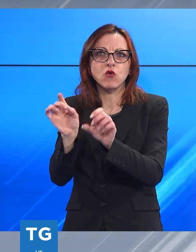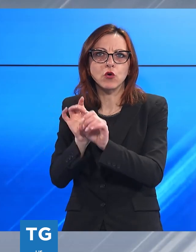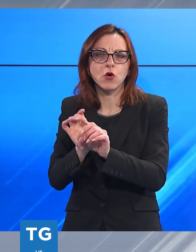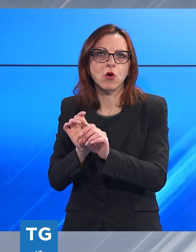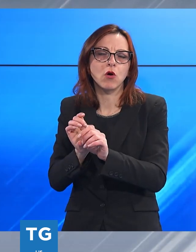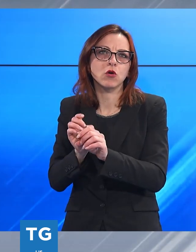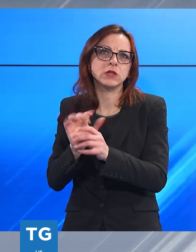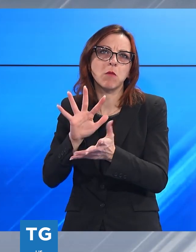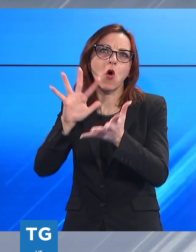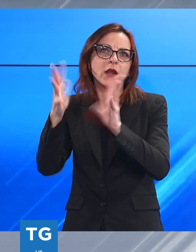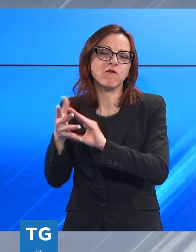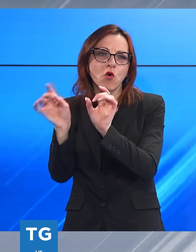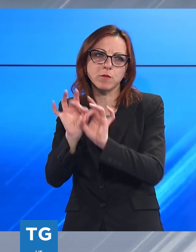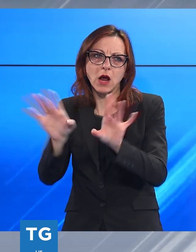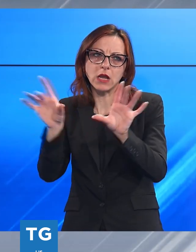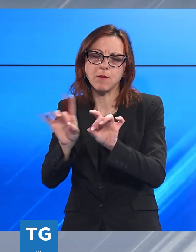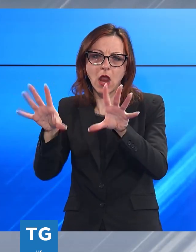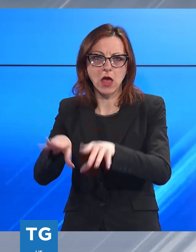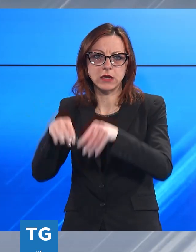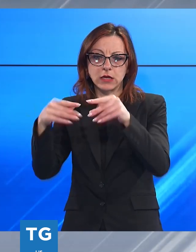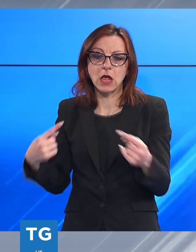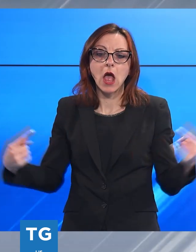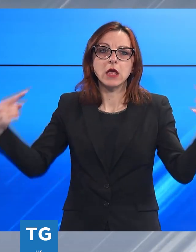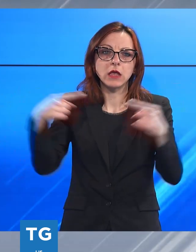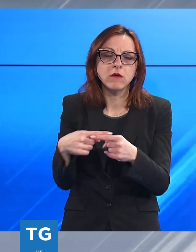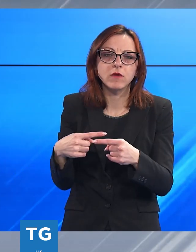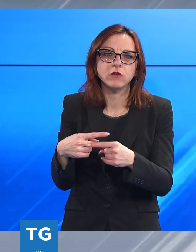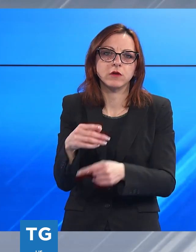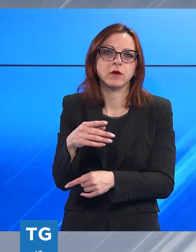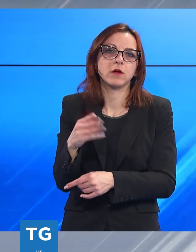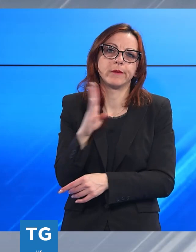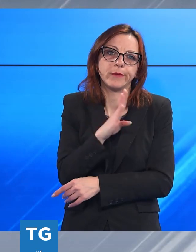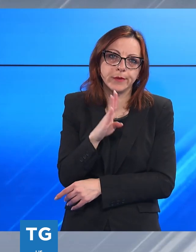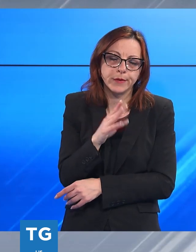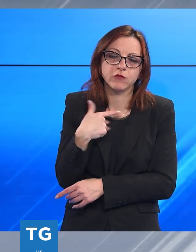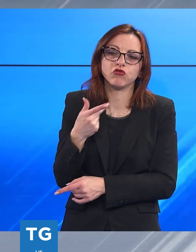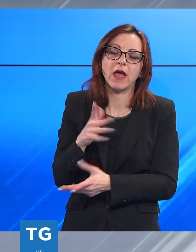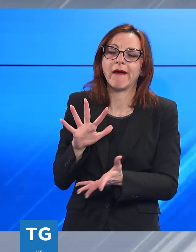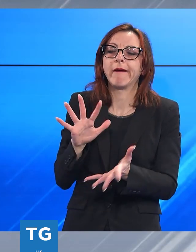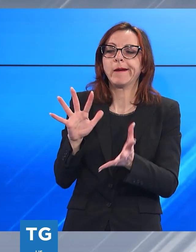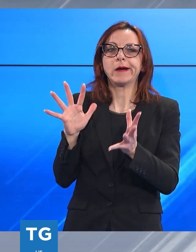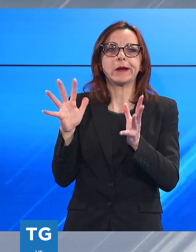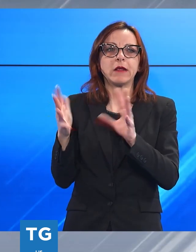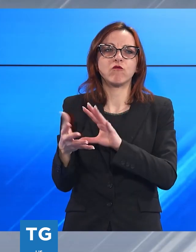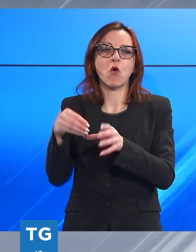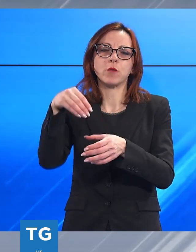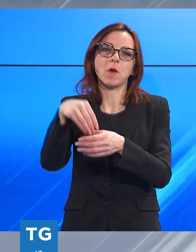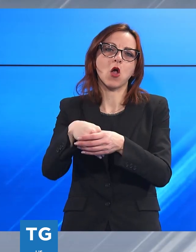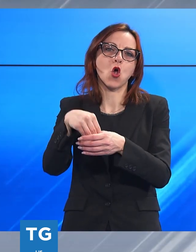Invece abbiamo assistito a riforme di contenuto